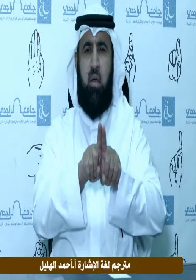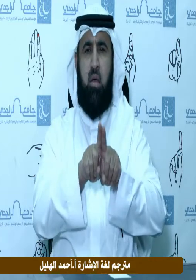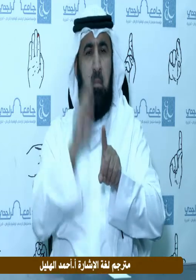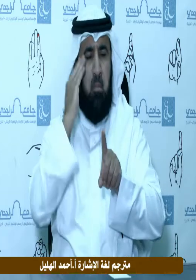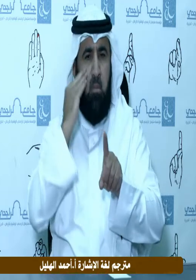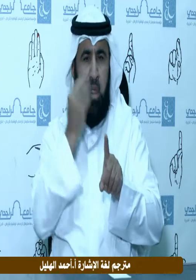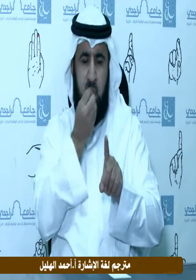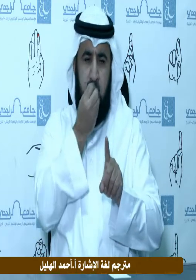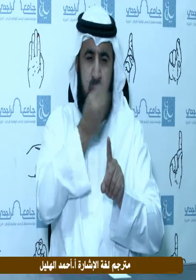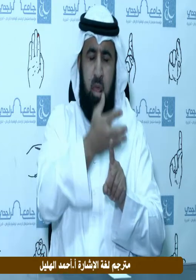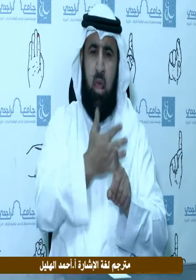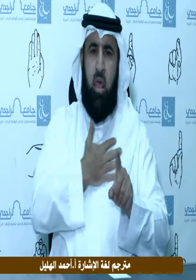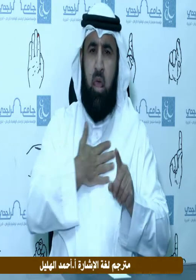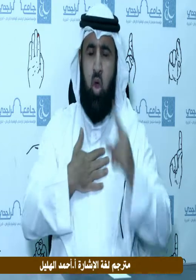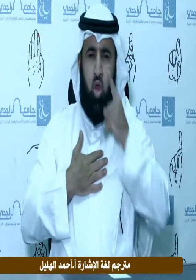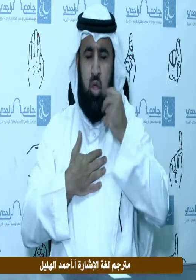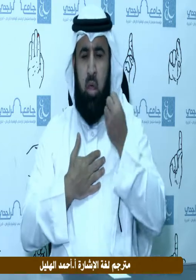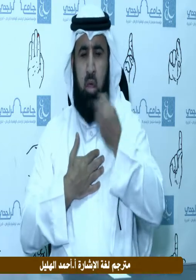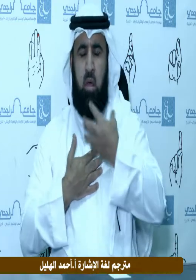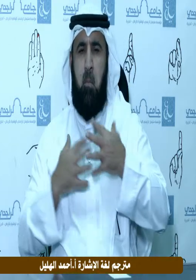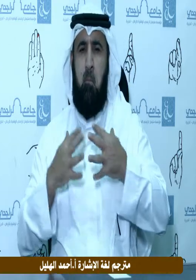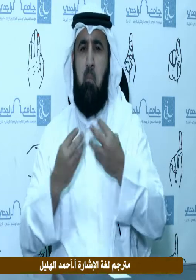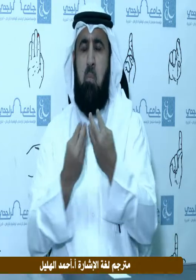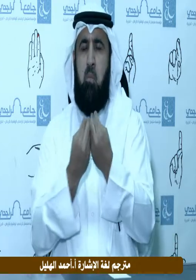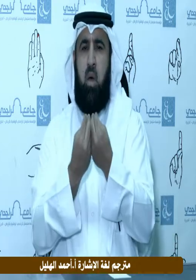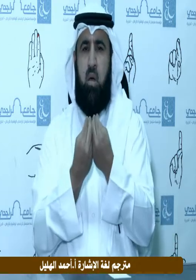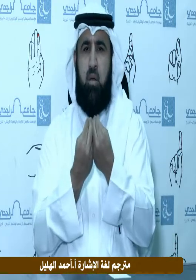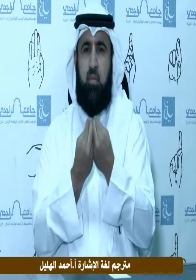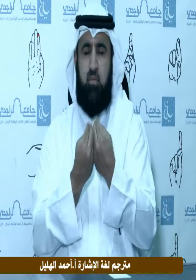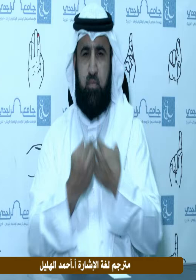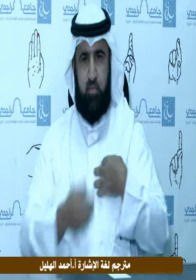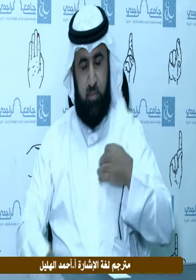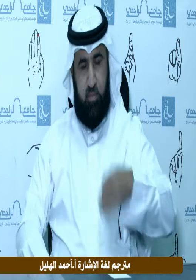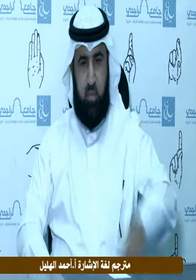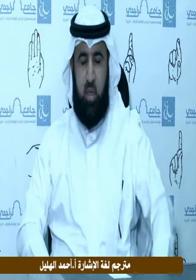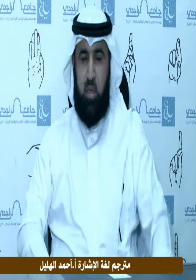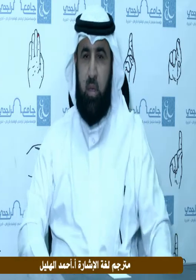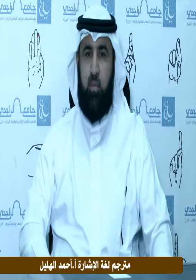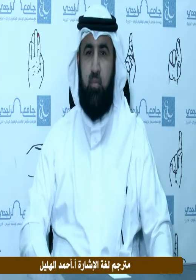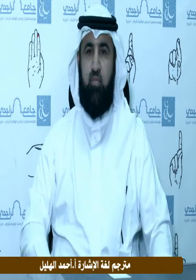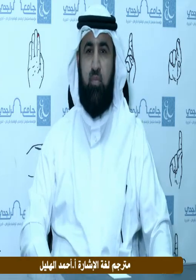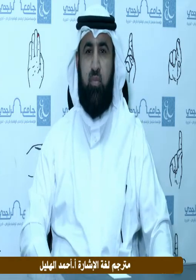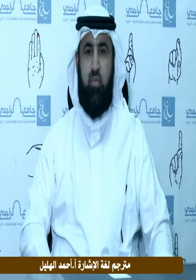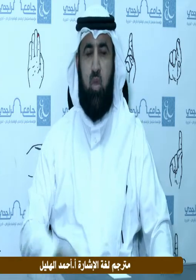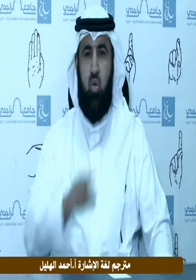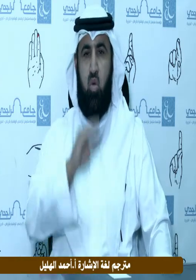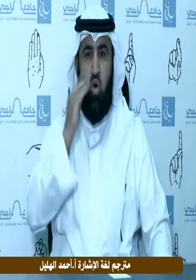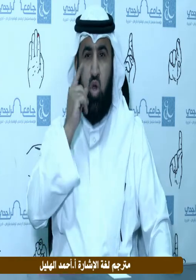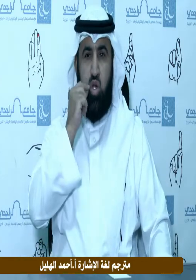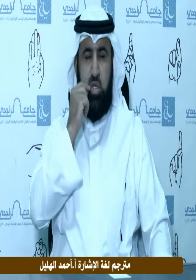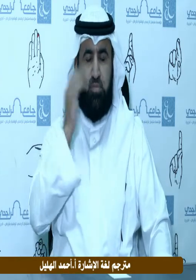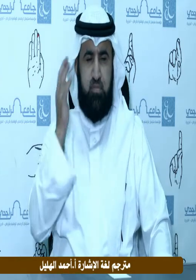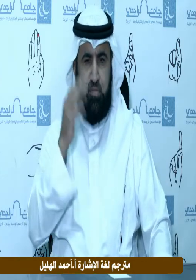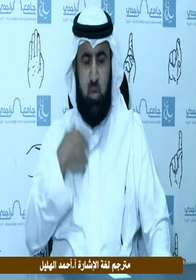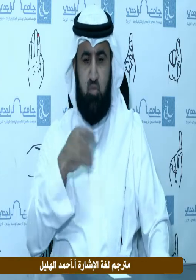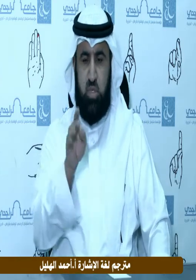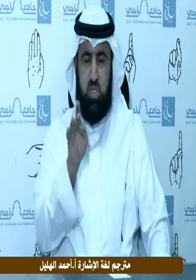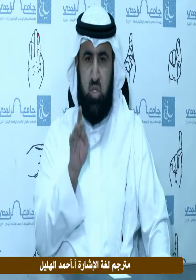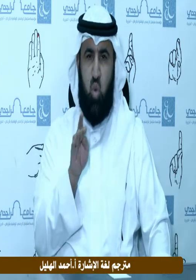المرأة إلى الزوج وحين يتردد المرأة في الزواج